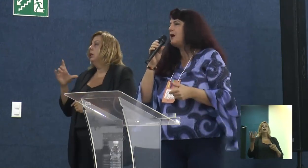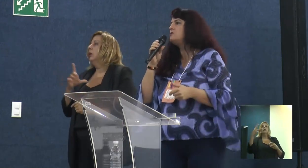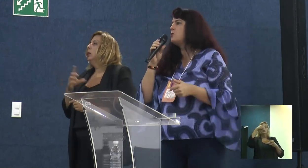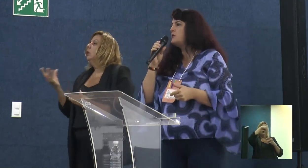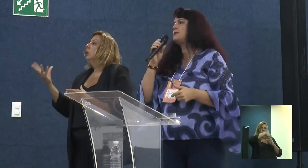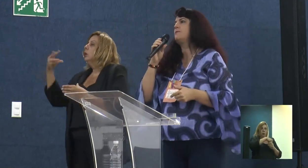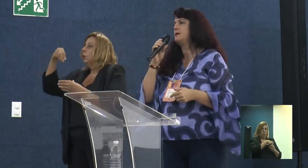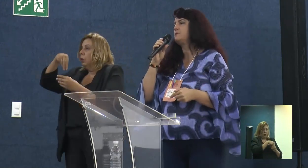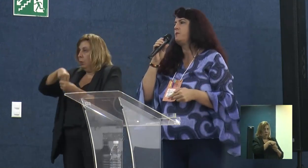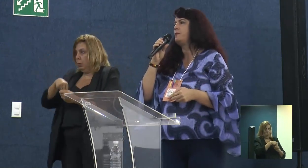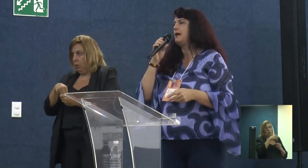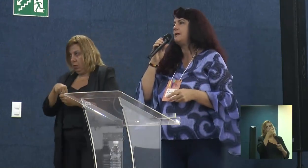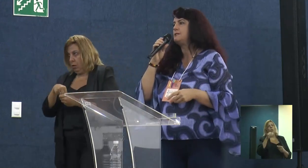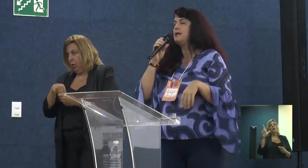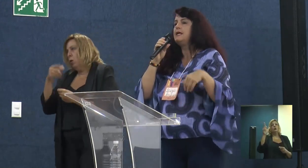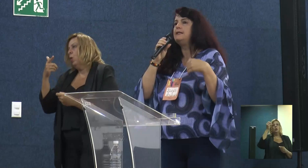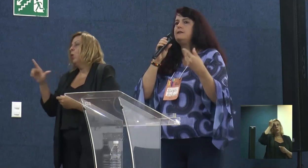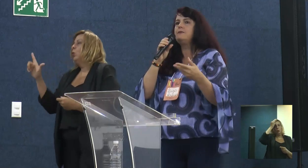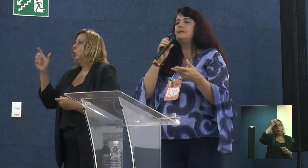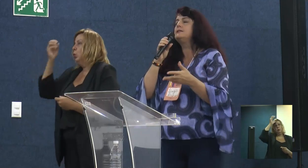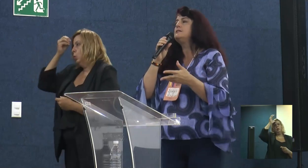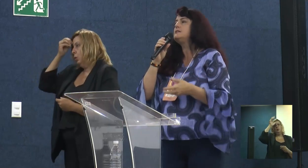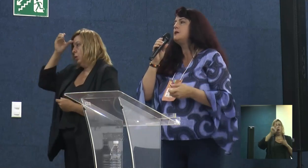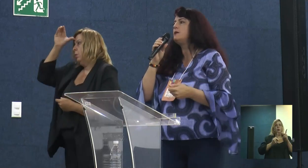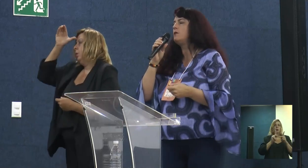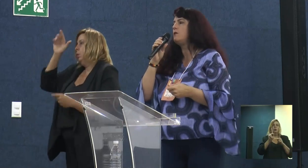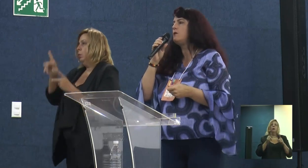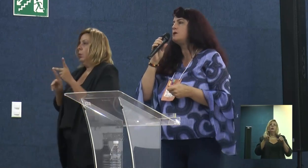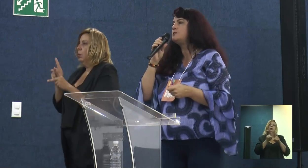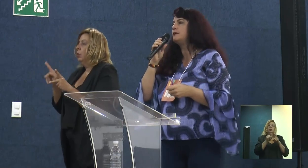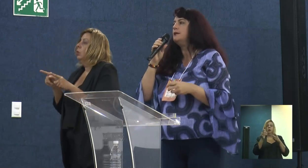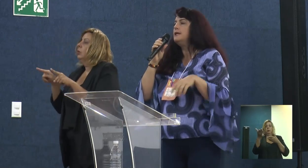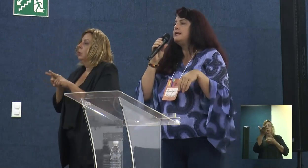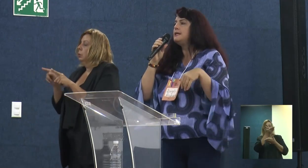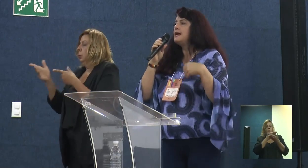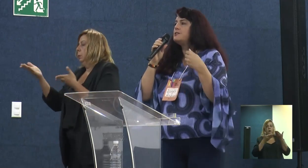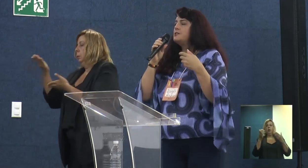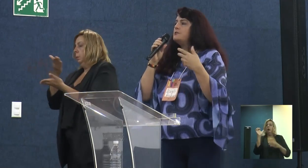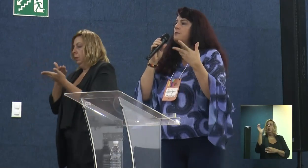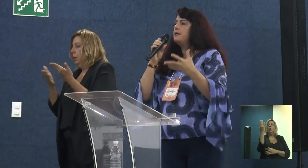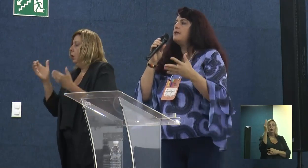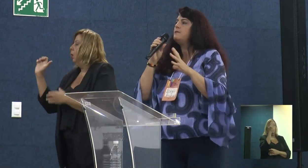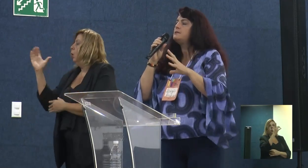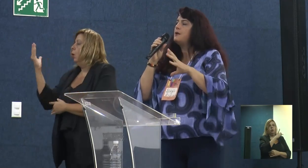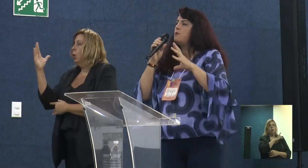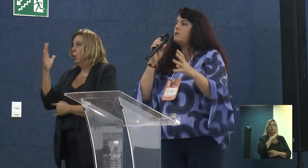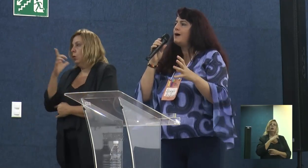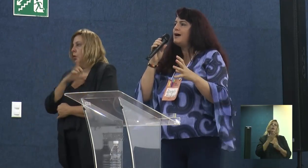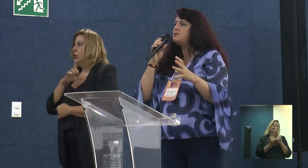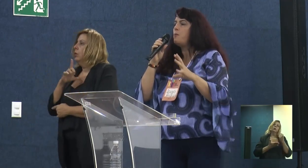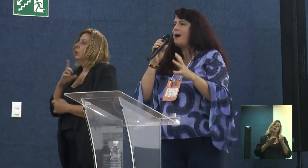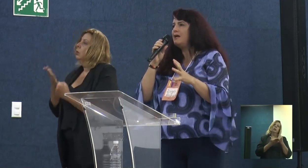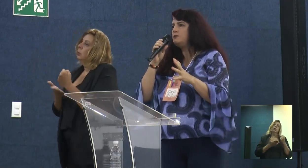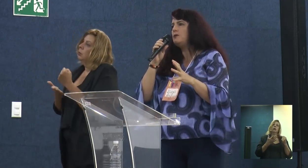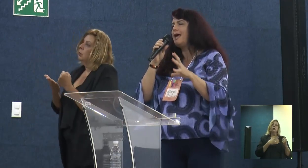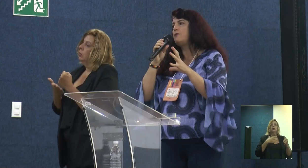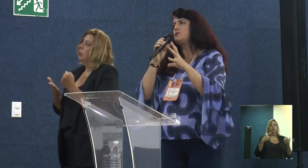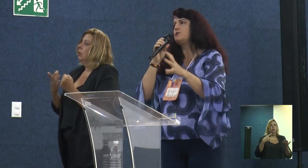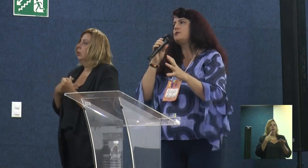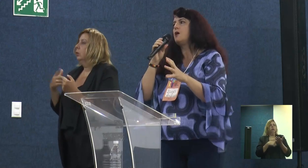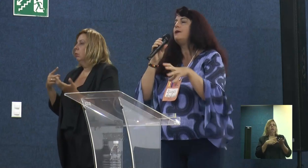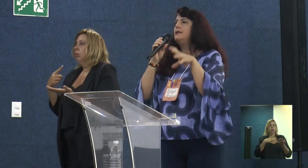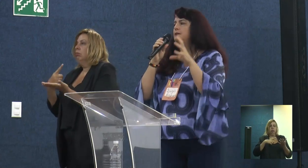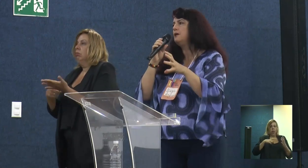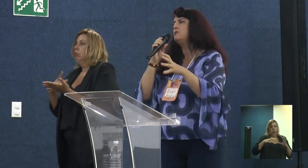incorporar os outros saberes populares. E também a transição ecológica, que a gente também tem como base o pacto